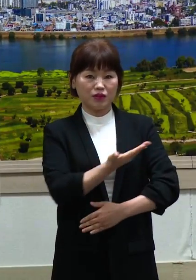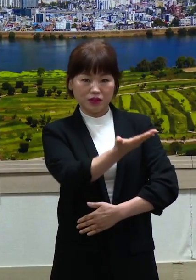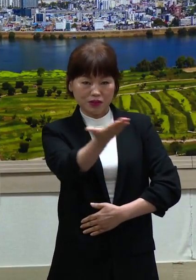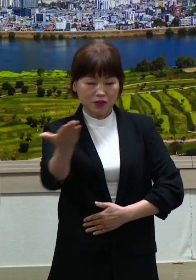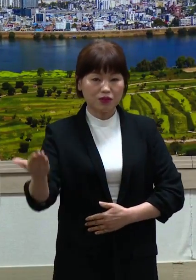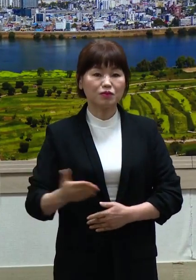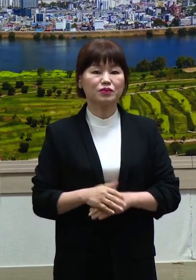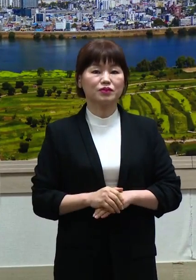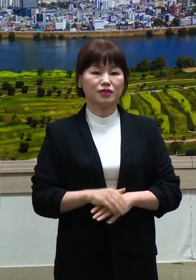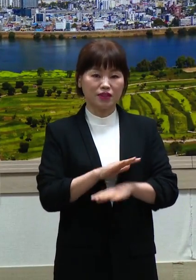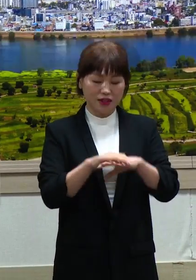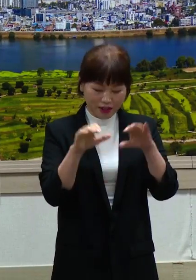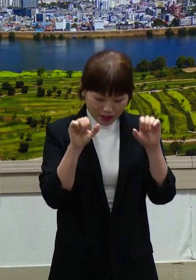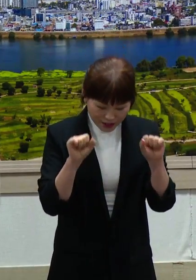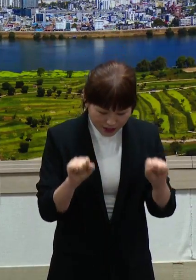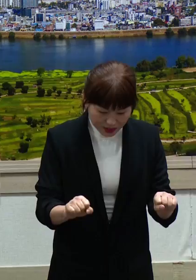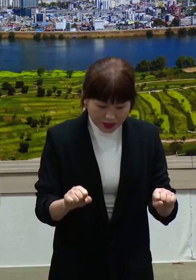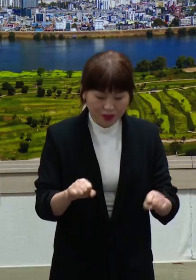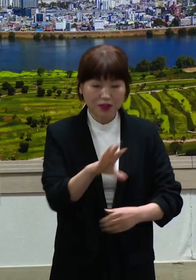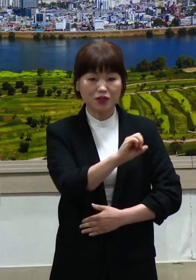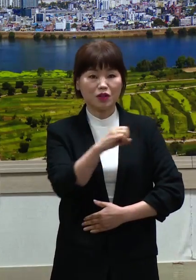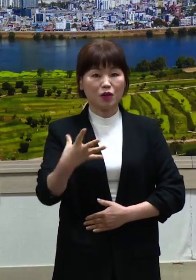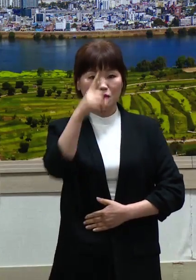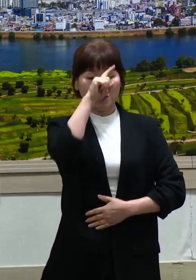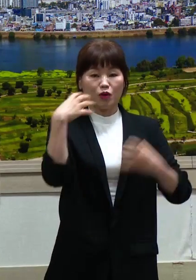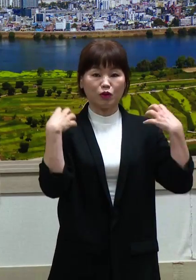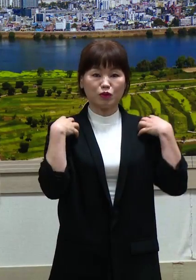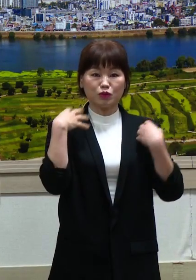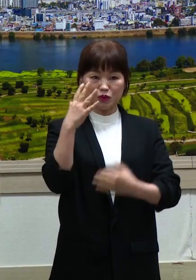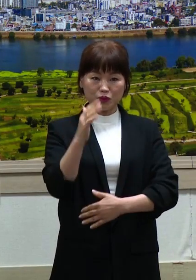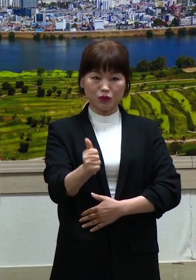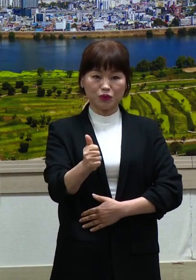안녕하세요. 남편군수 정동준입니다.